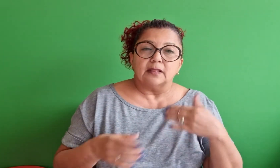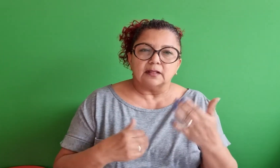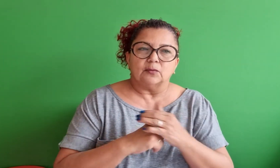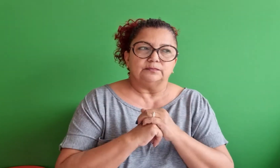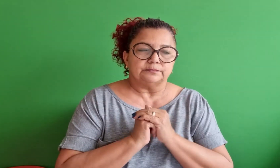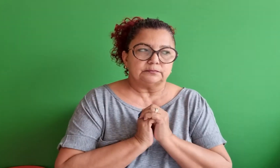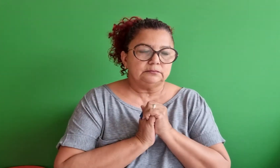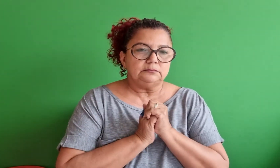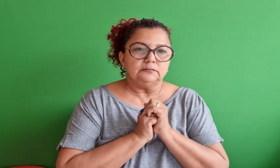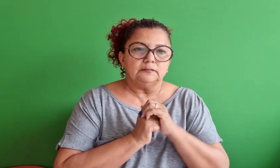Então,